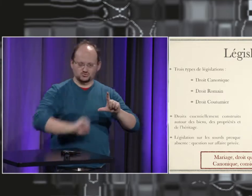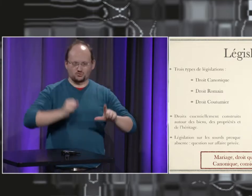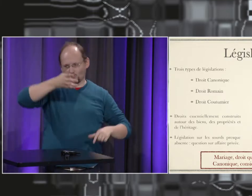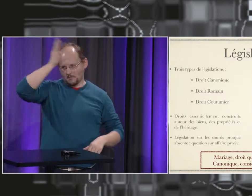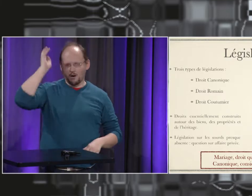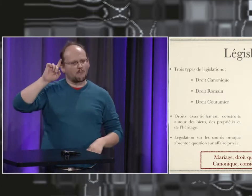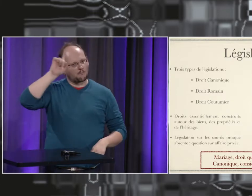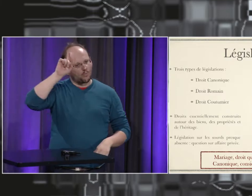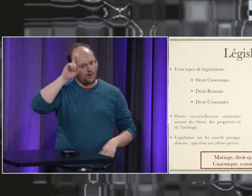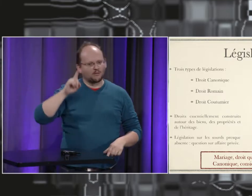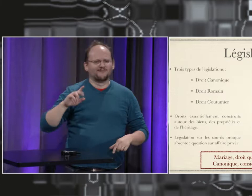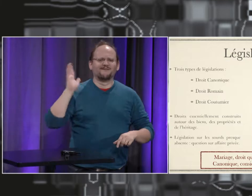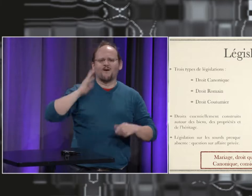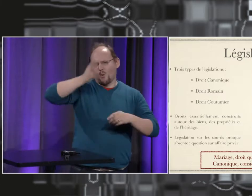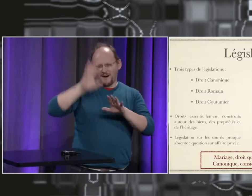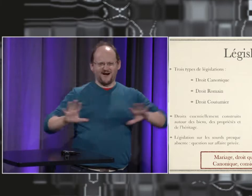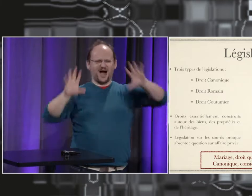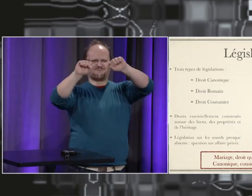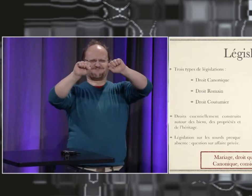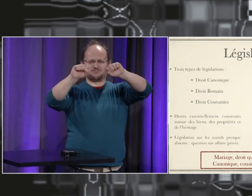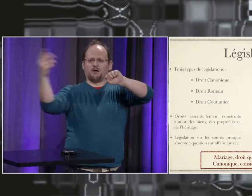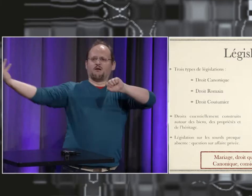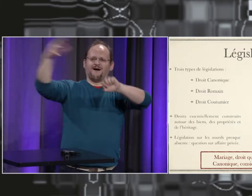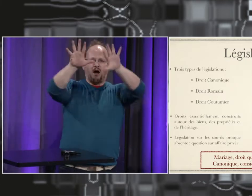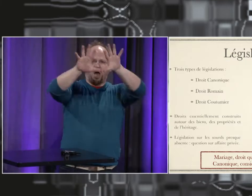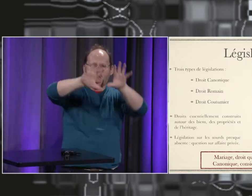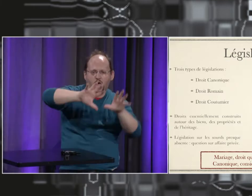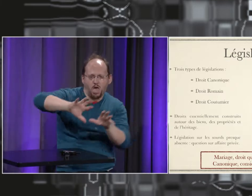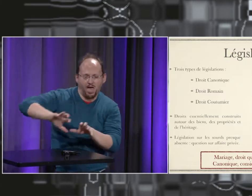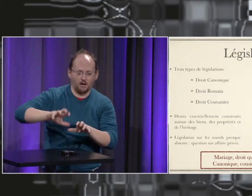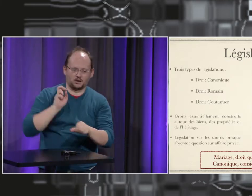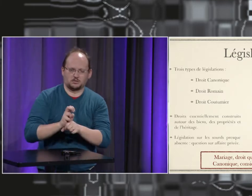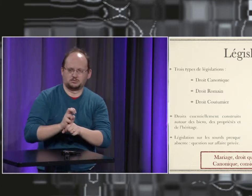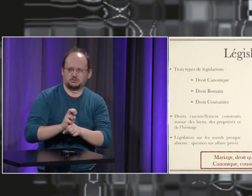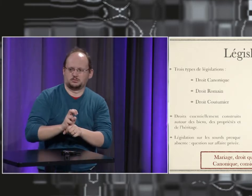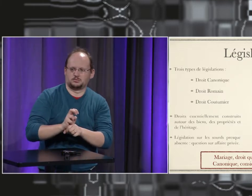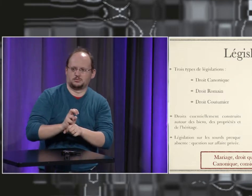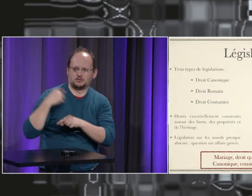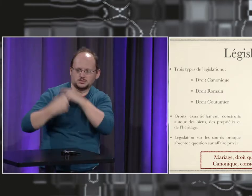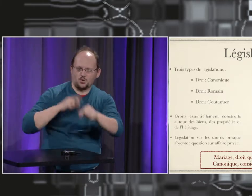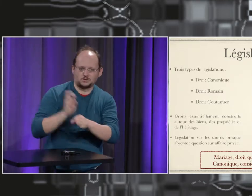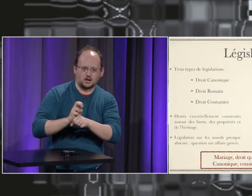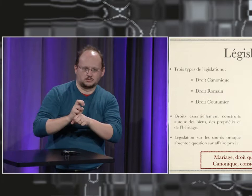France on voit que le nord de la France était régi par le droit coutumier et le sud et par le droit écrit